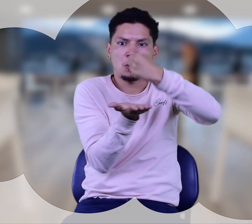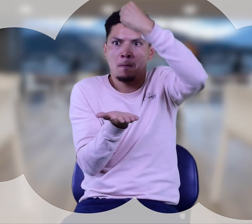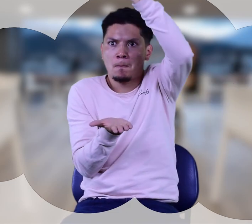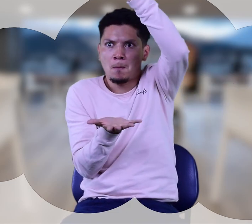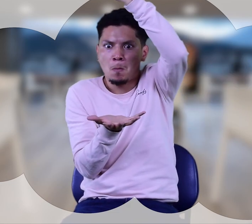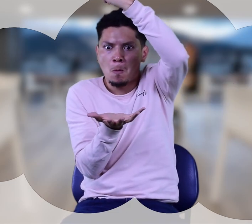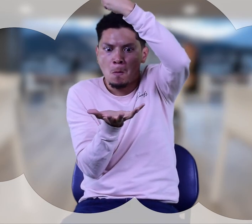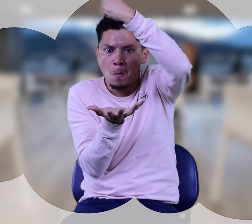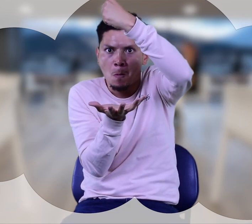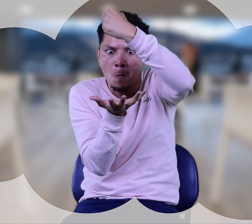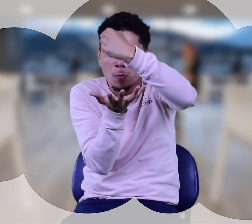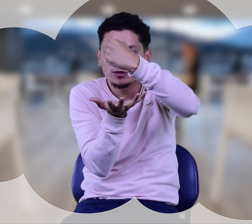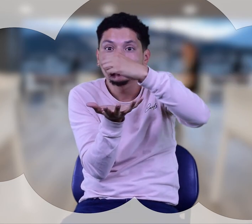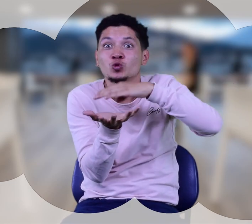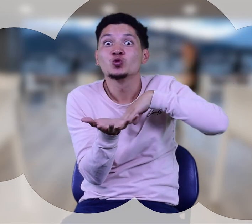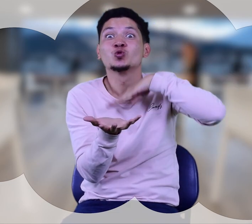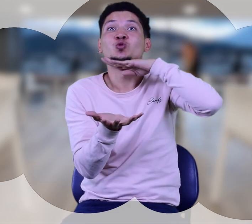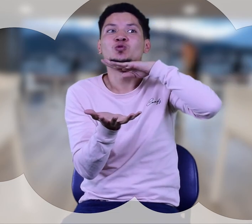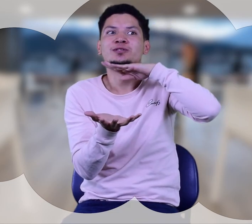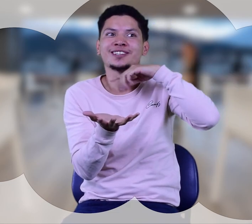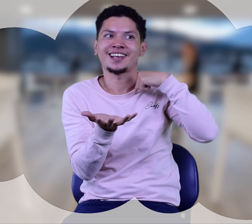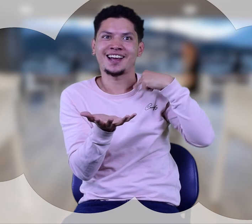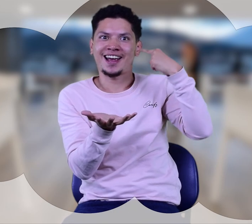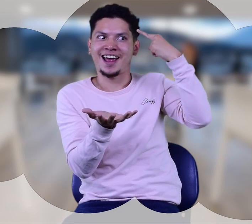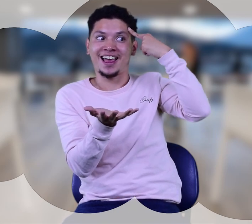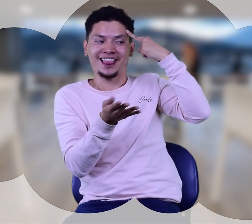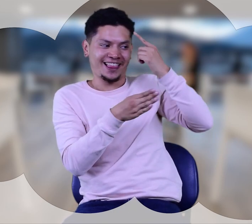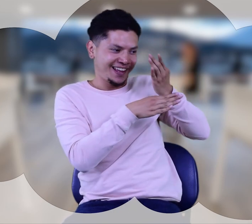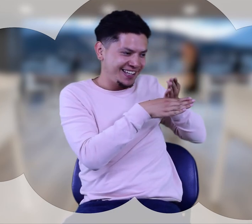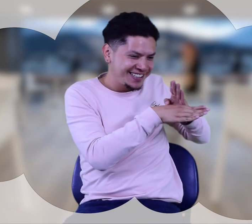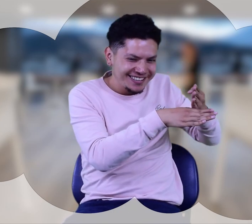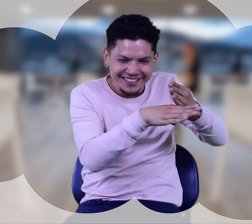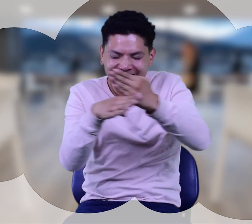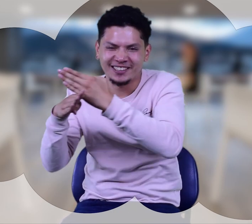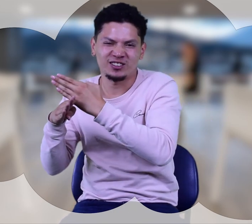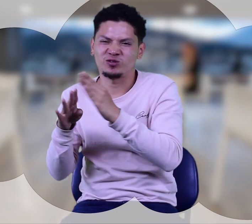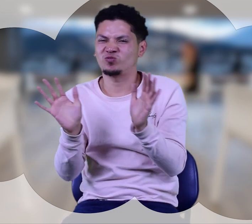dinero extra, no es para dividirlo entre nosotros, es para las necesidades sociales.